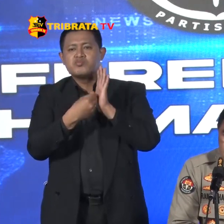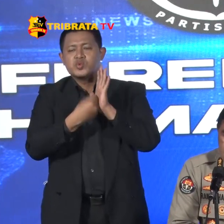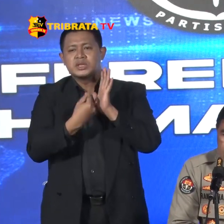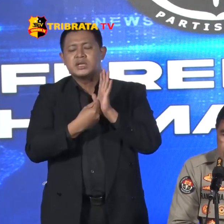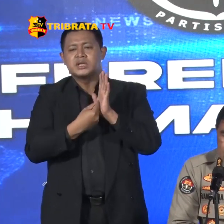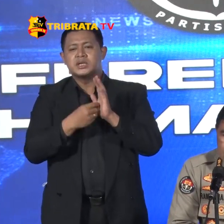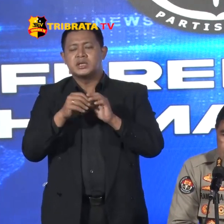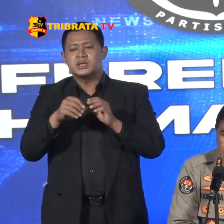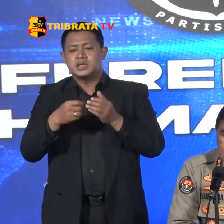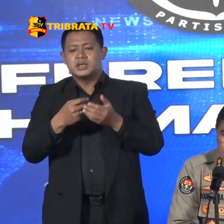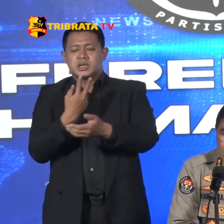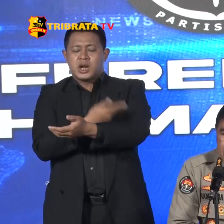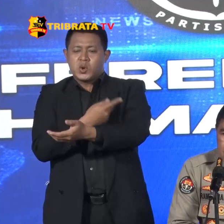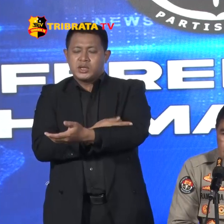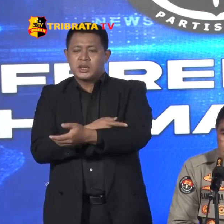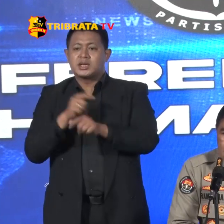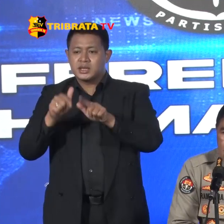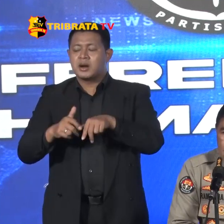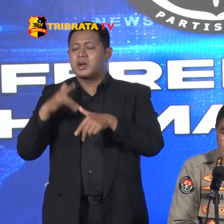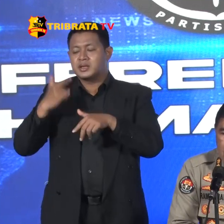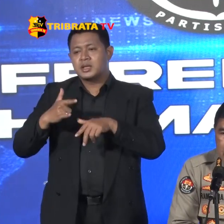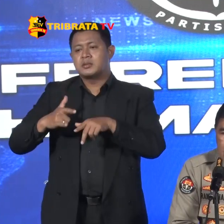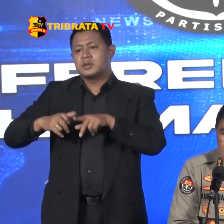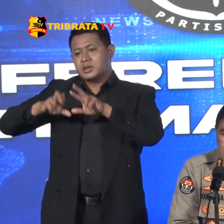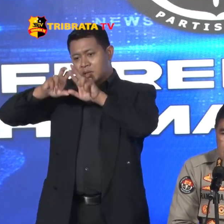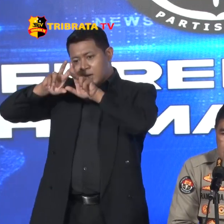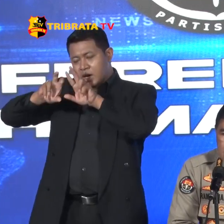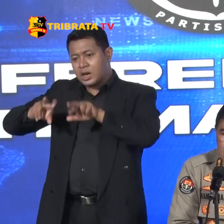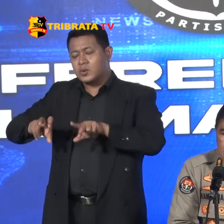Saat ini Masih Terus Dilakukan